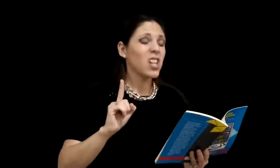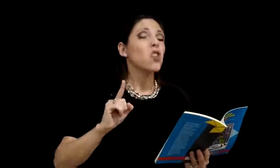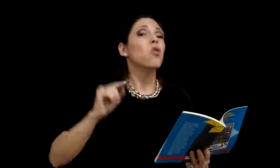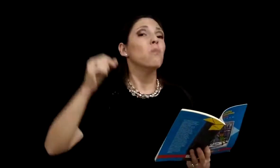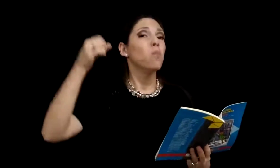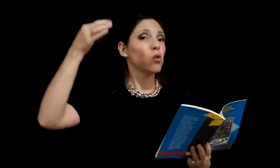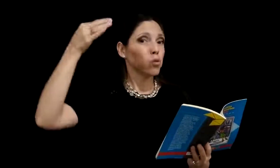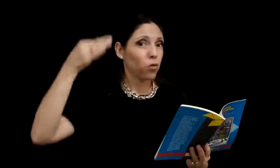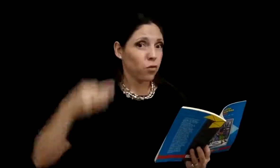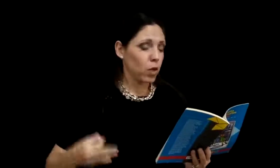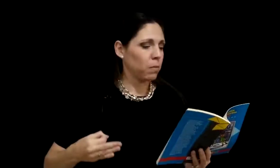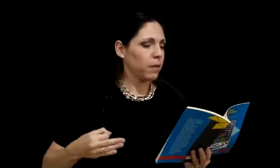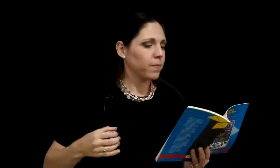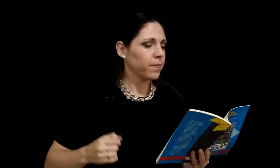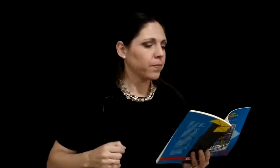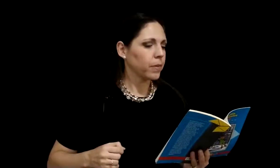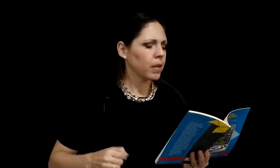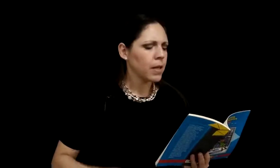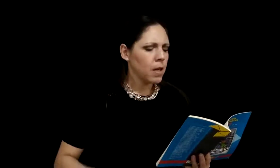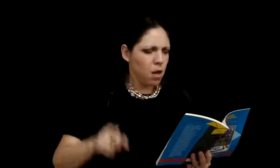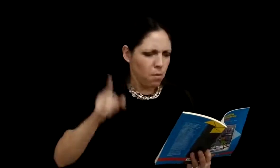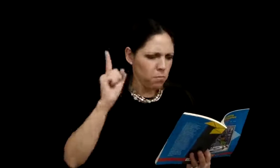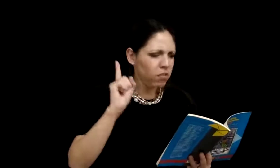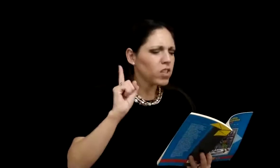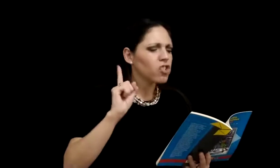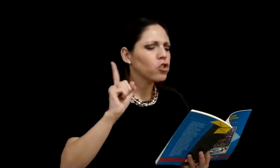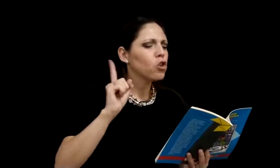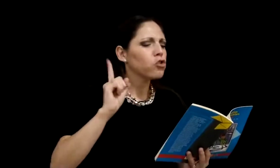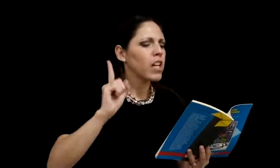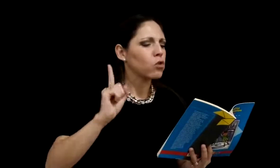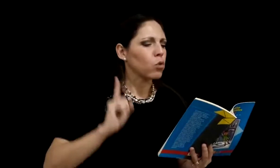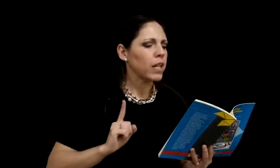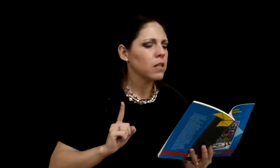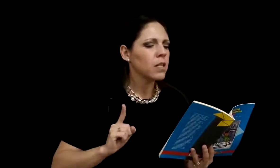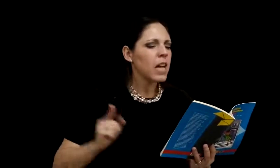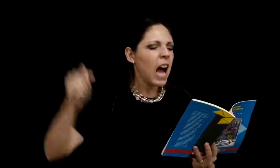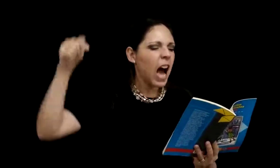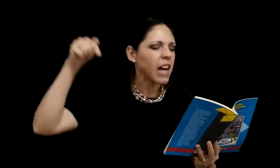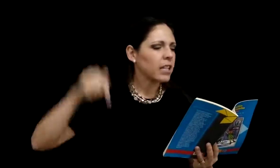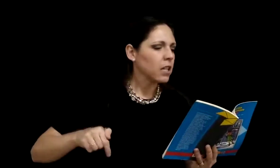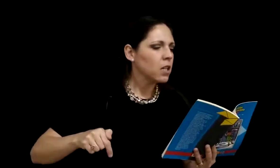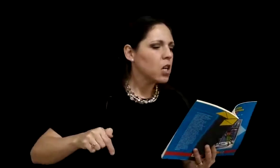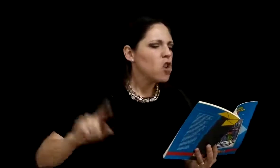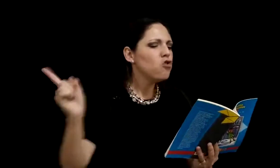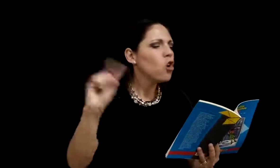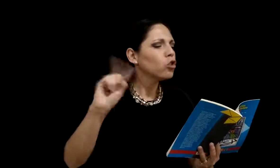con voz firme. Mientras yo sea su rey, aquí no